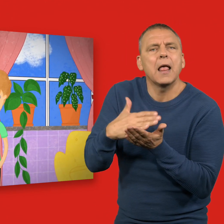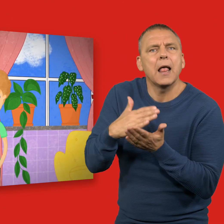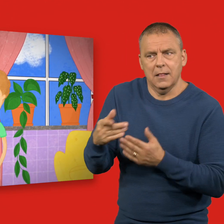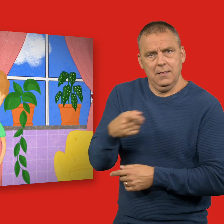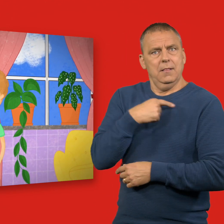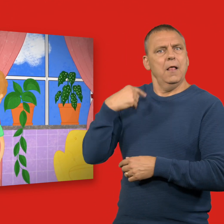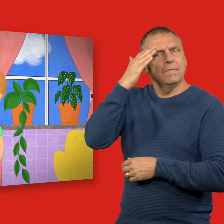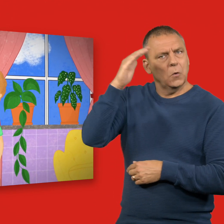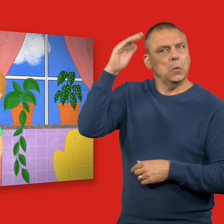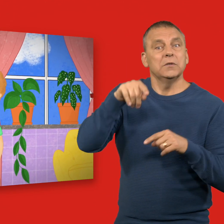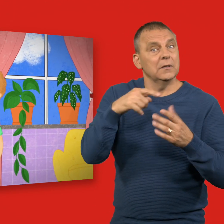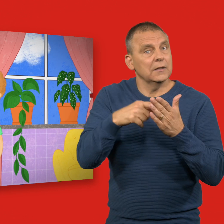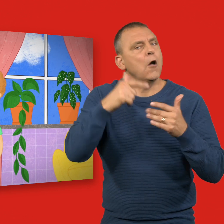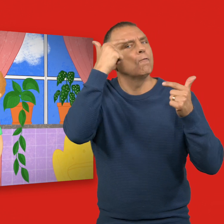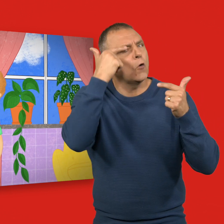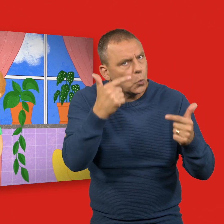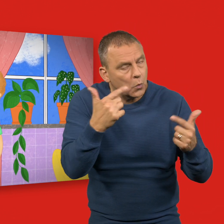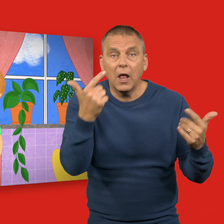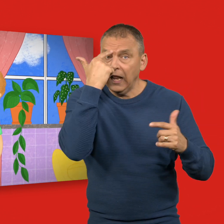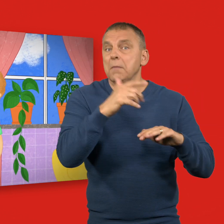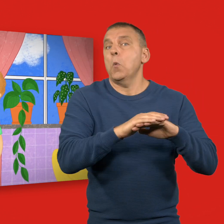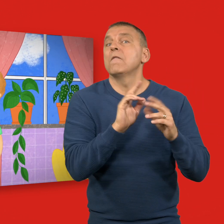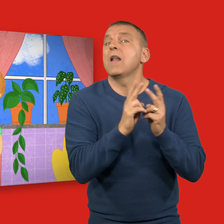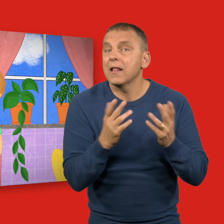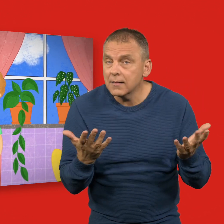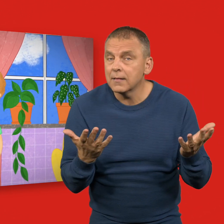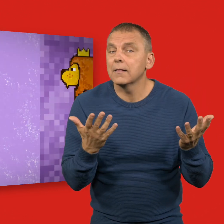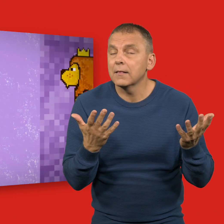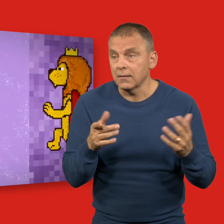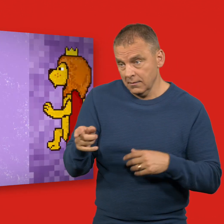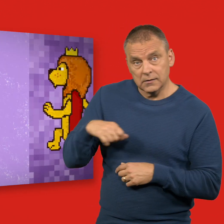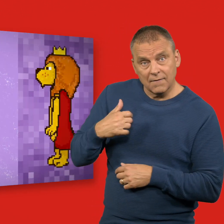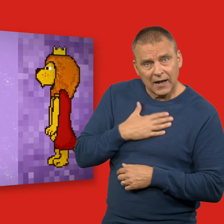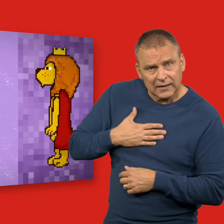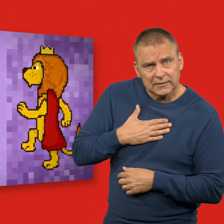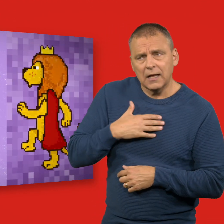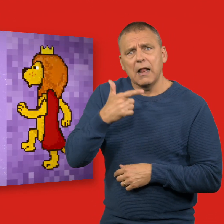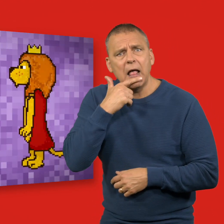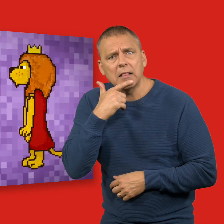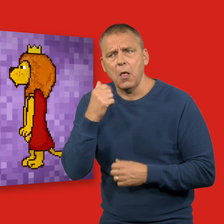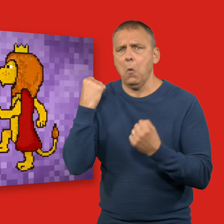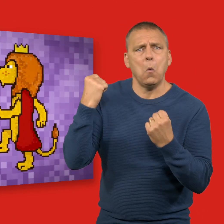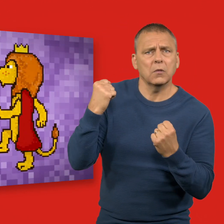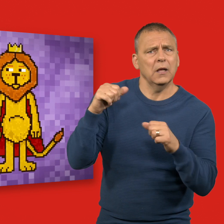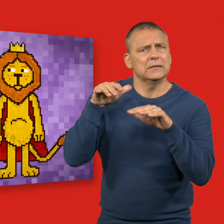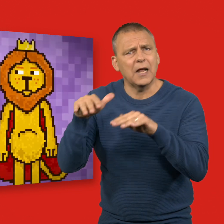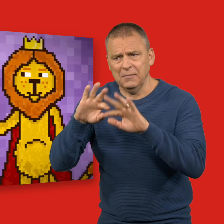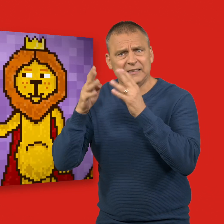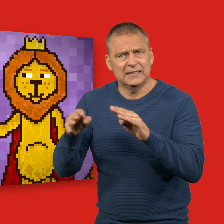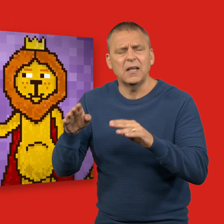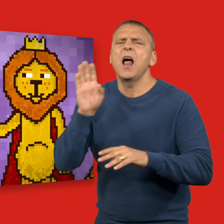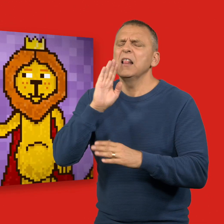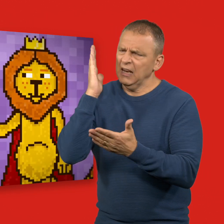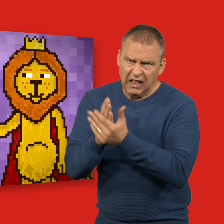Det kallas förtroende. Att man litar på varandra. Om du blir rädd, ledsen, hotad eller skrämd på nätet